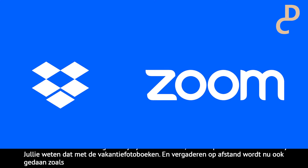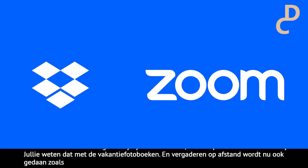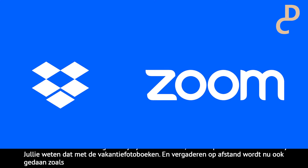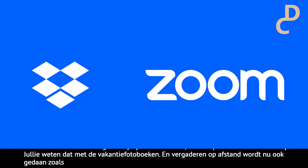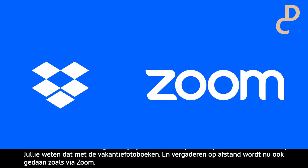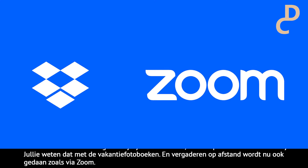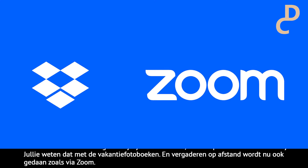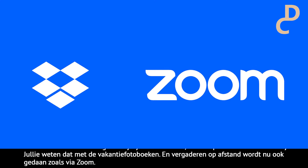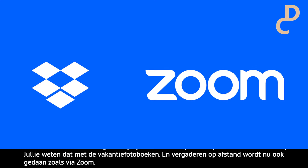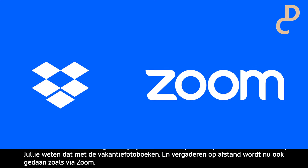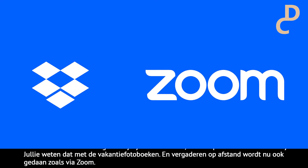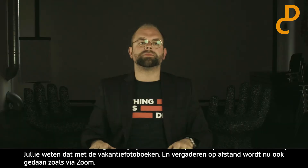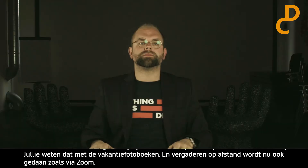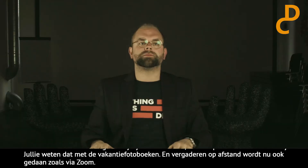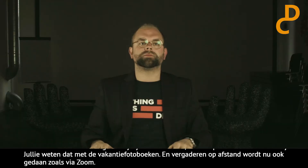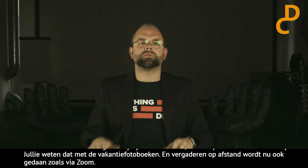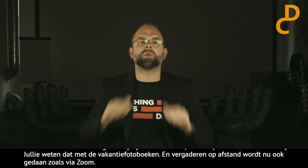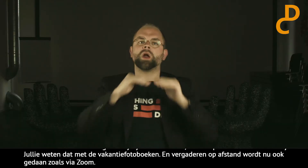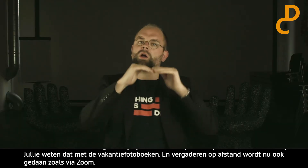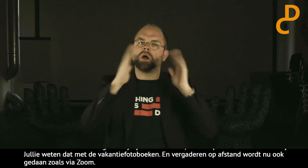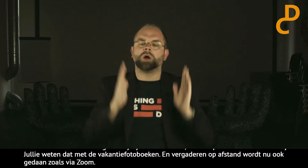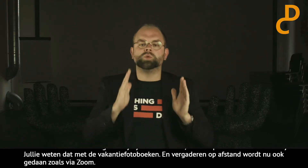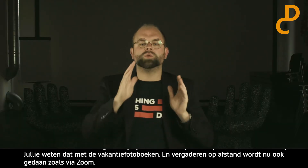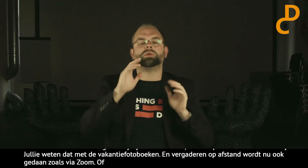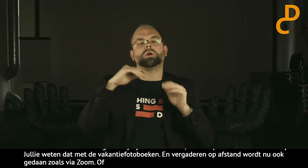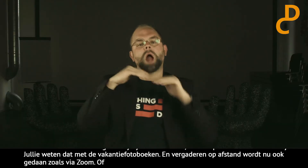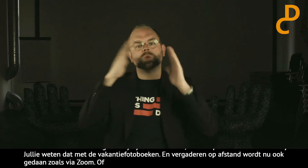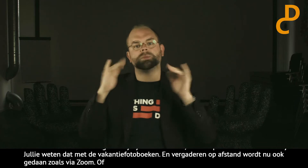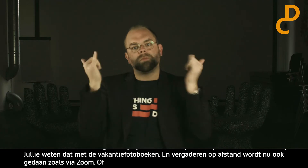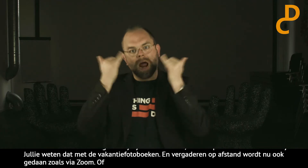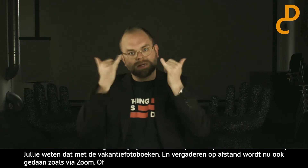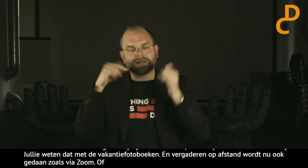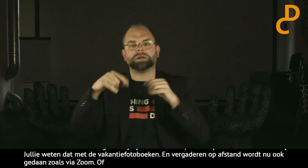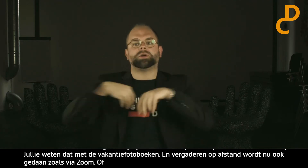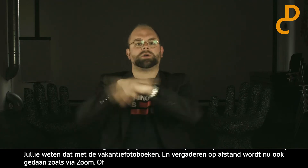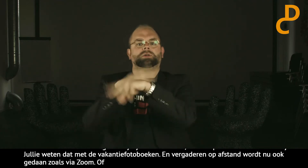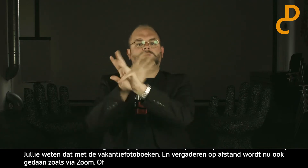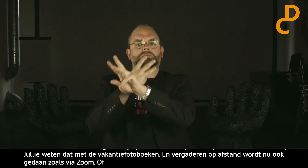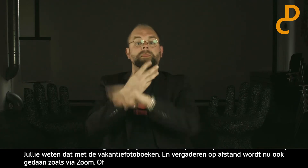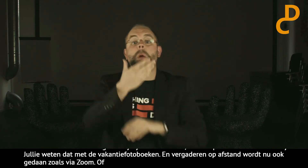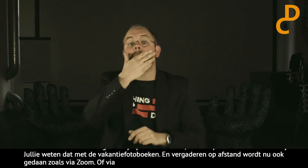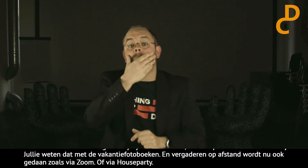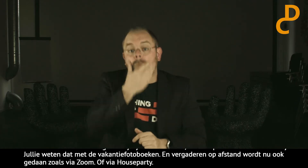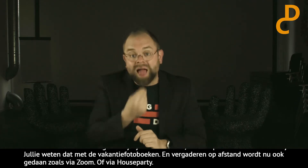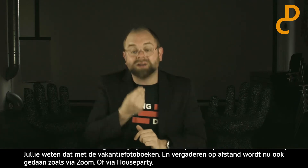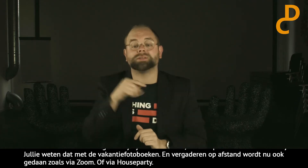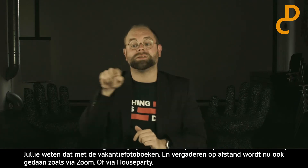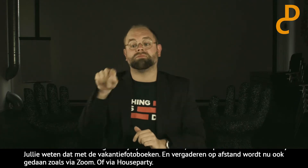Of, nee, te vroeg. Via Houseparty wordt het ook wel gedaan. Maar nou